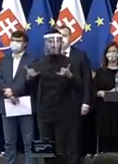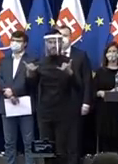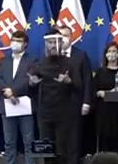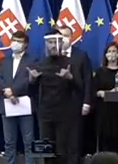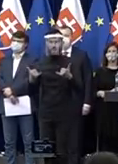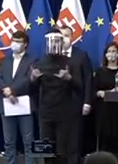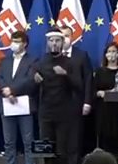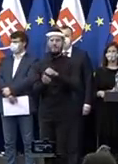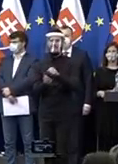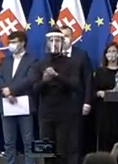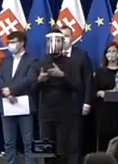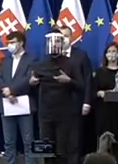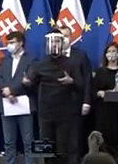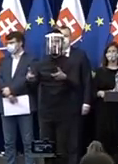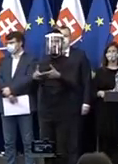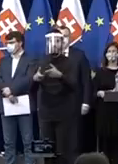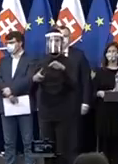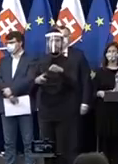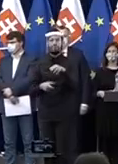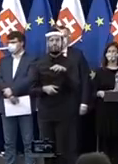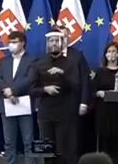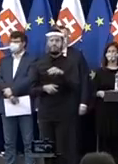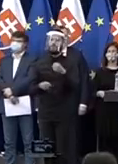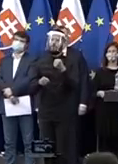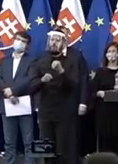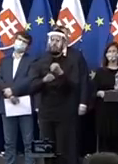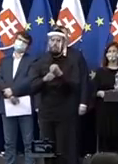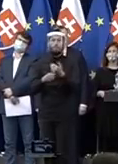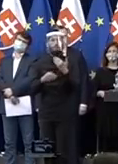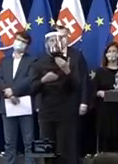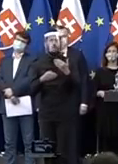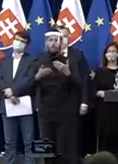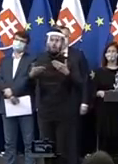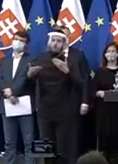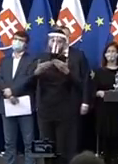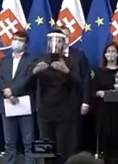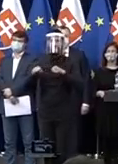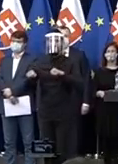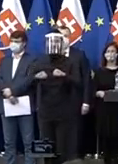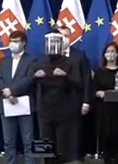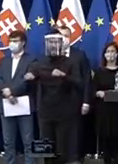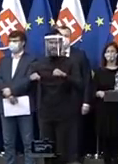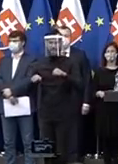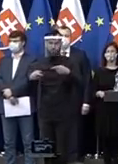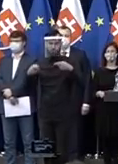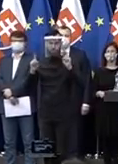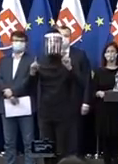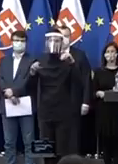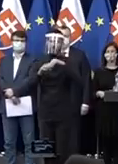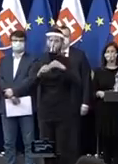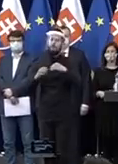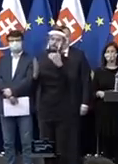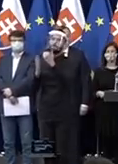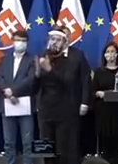tlačovom brífingu, ktoré sa uskutočuje po rokovaní vlády SR, na ktorom bolo schválené programové